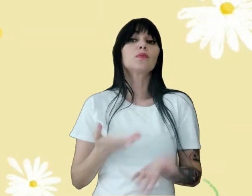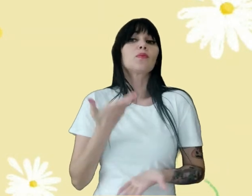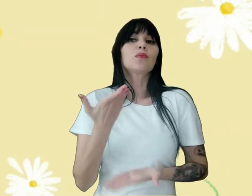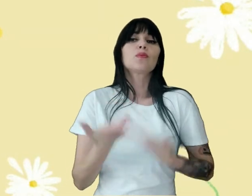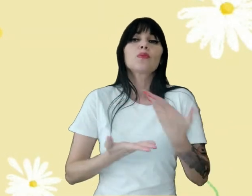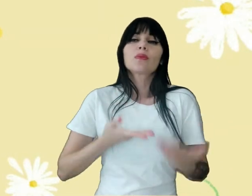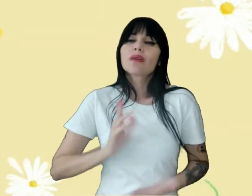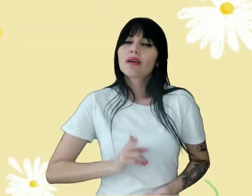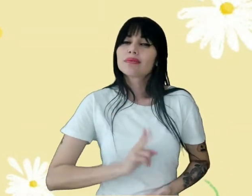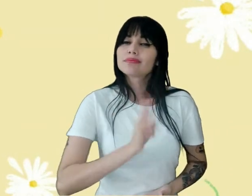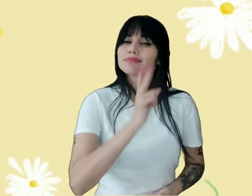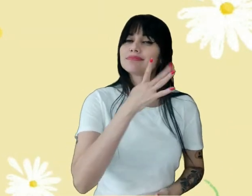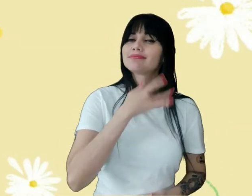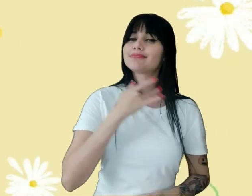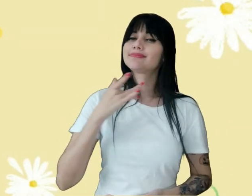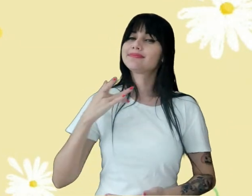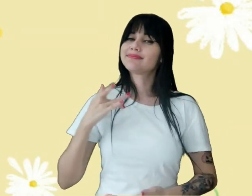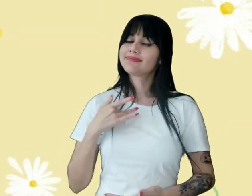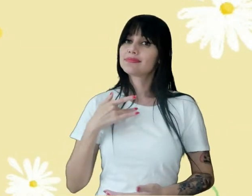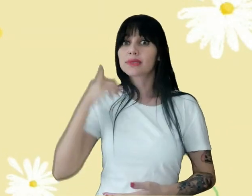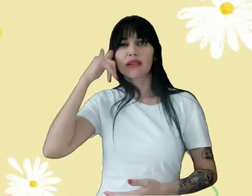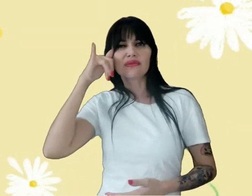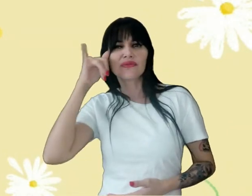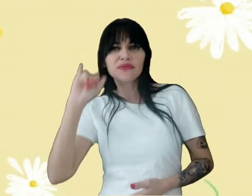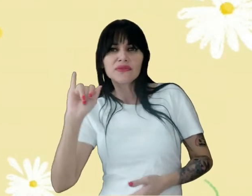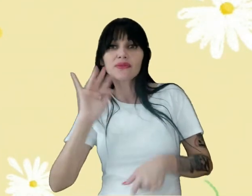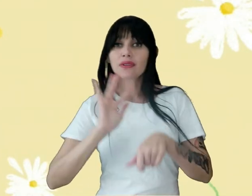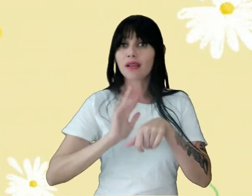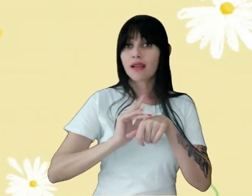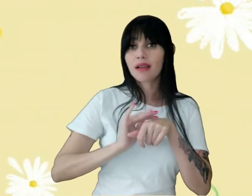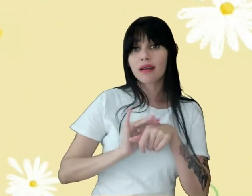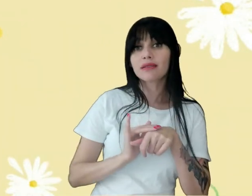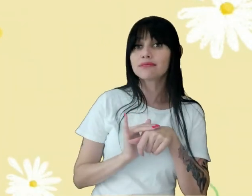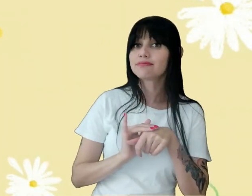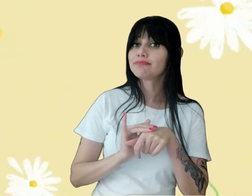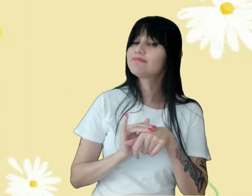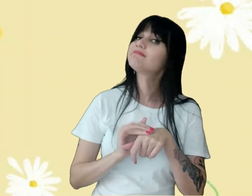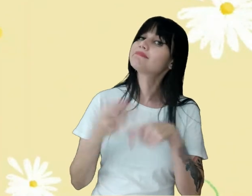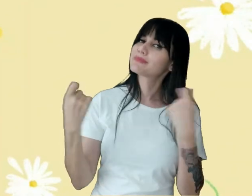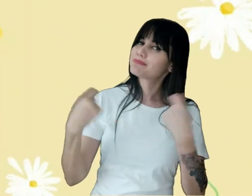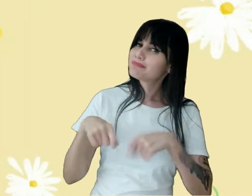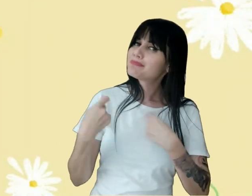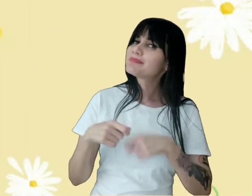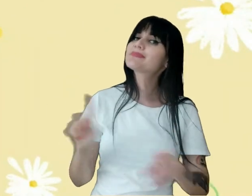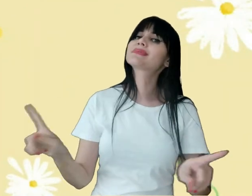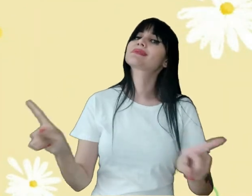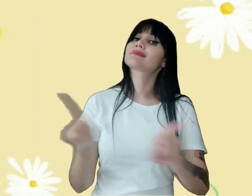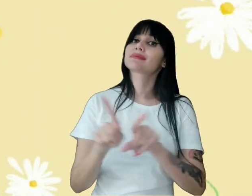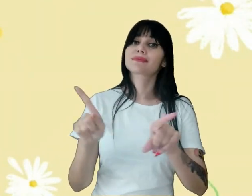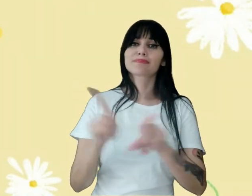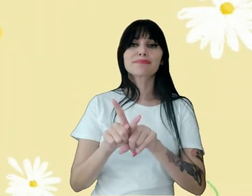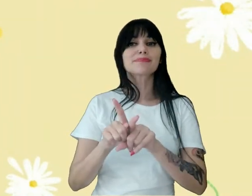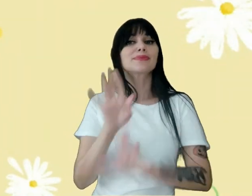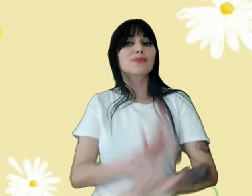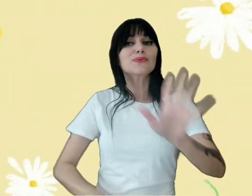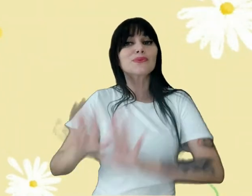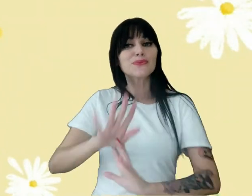corpo saudável E evitarmos doença Devemos também Cuidar do espírito